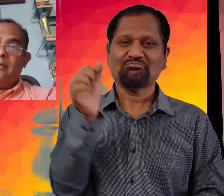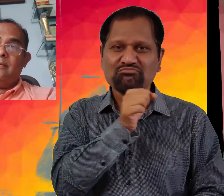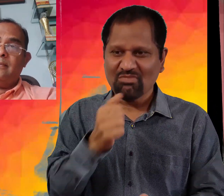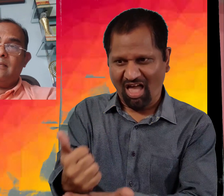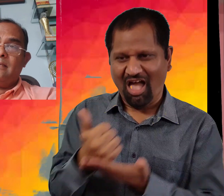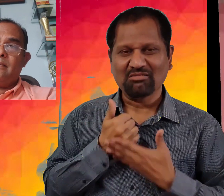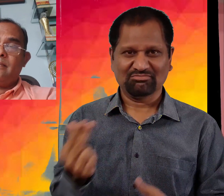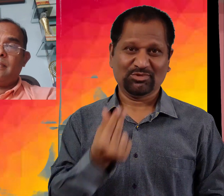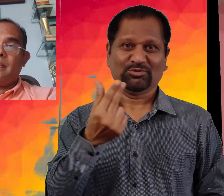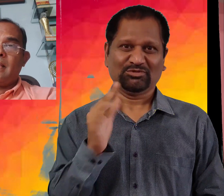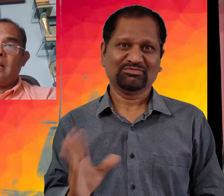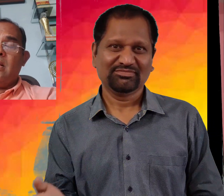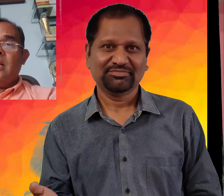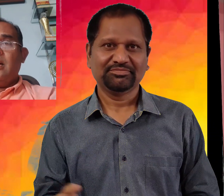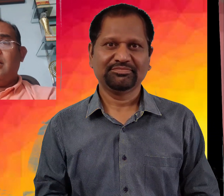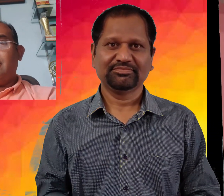کا سہرہ ہے